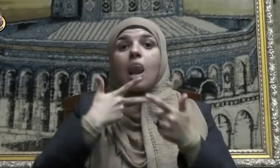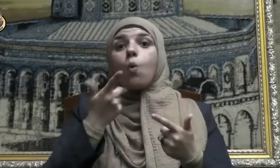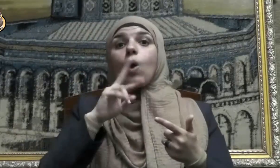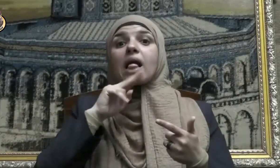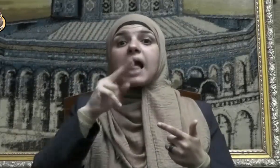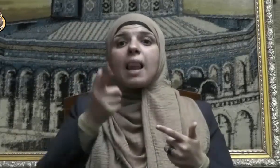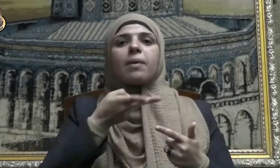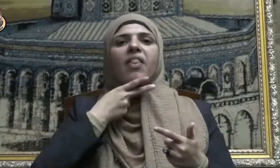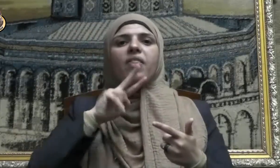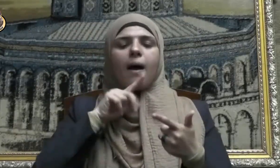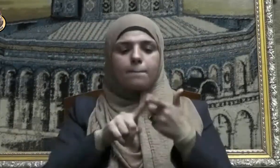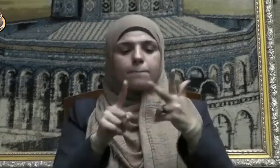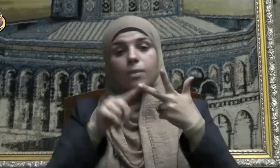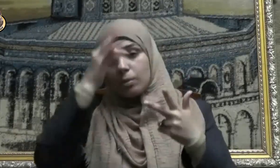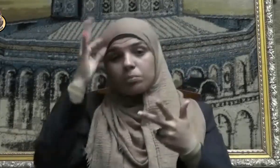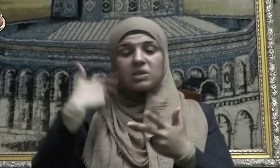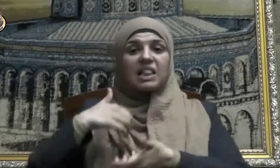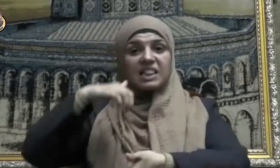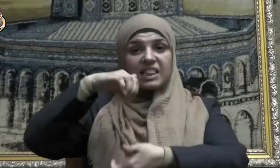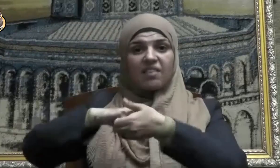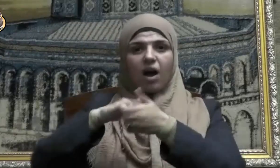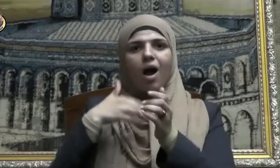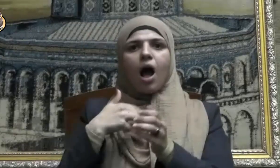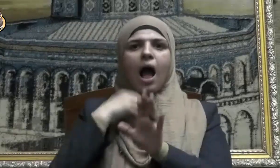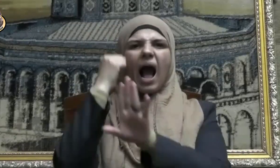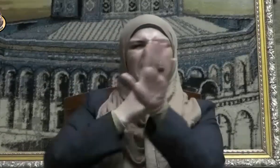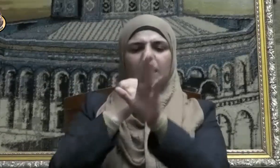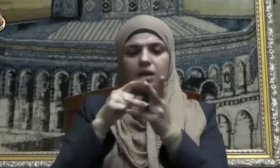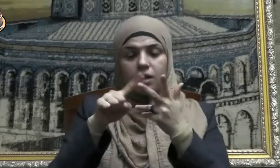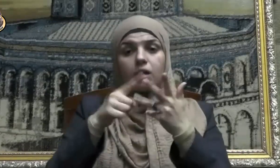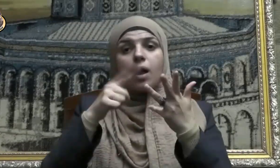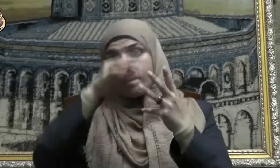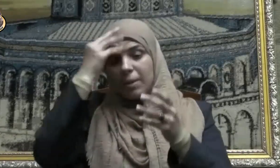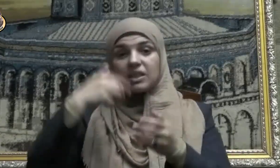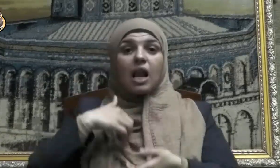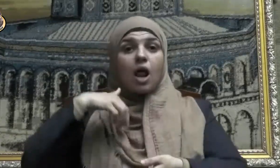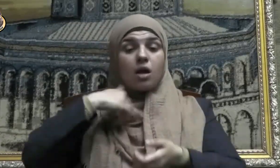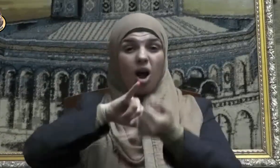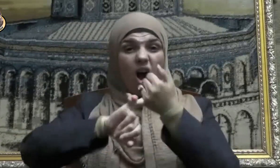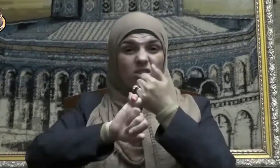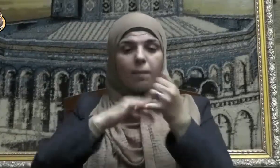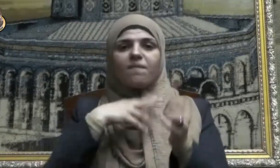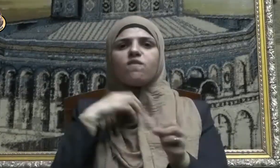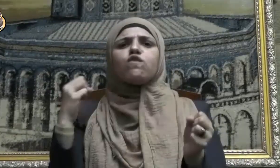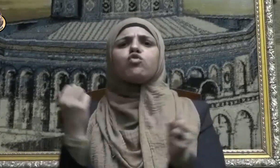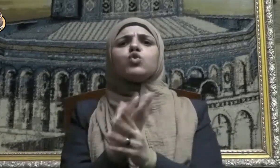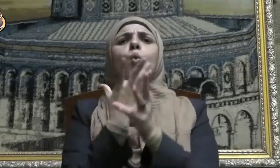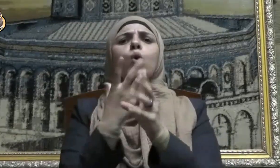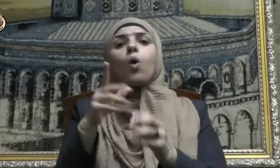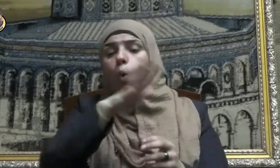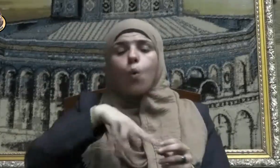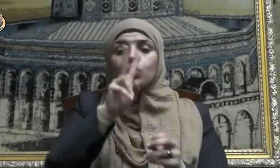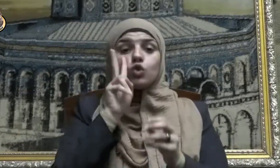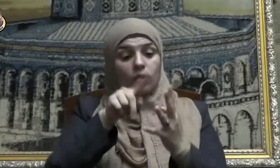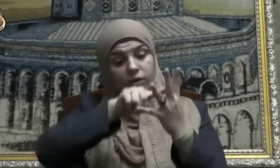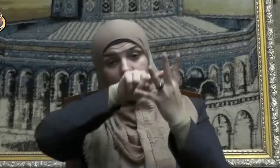وإذا عاهد غدر وإذا خاصم فجر فمن اجتمعت فيه هذه الخصال